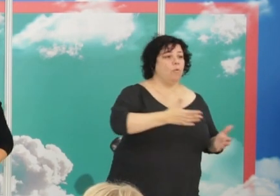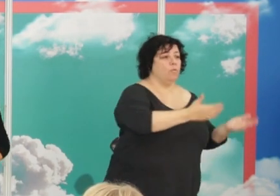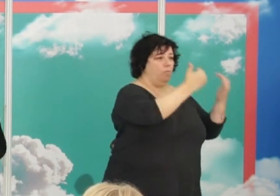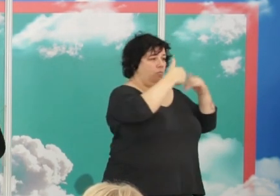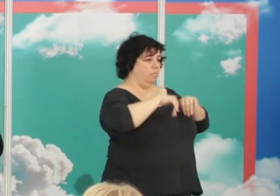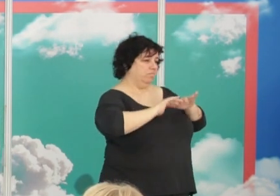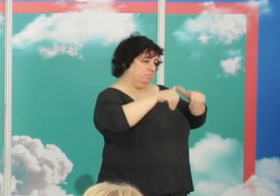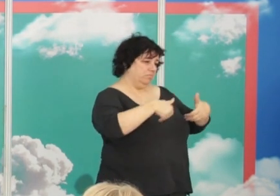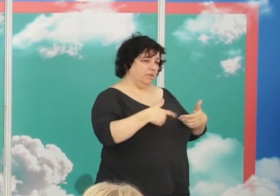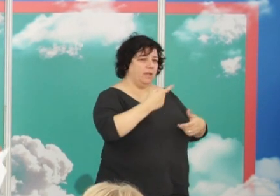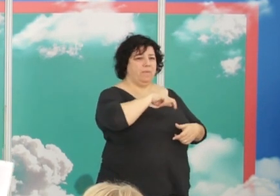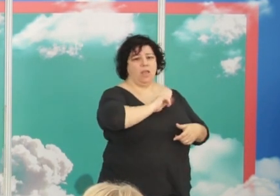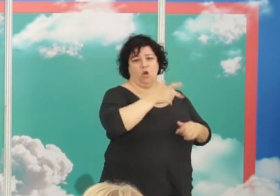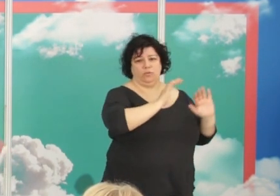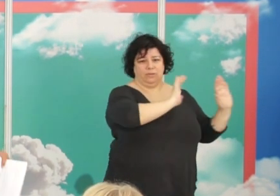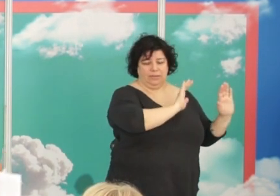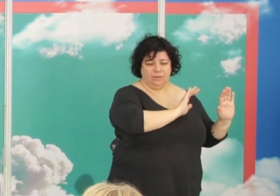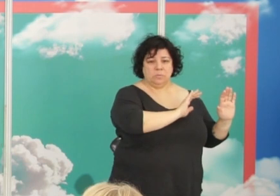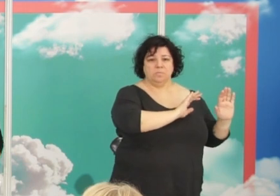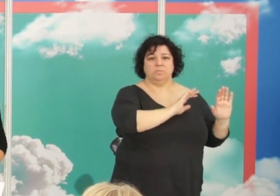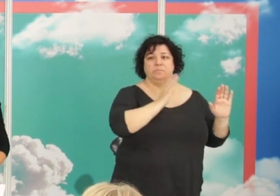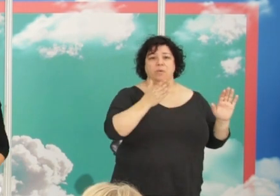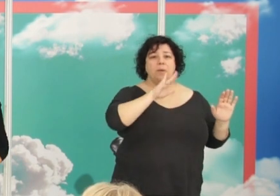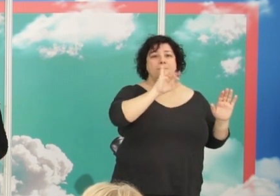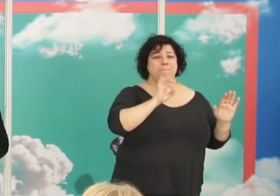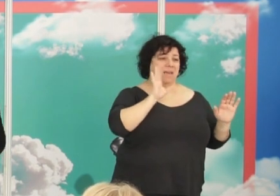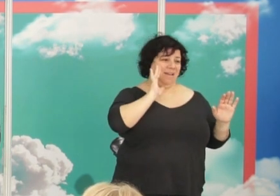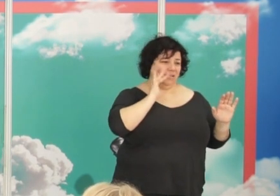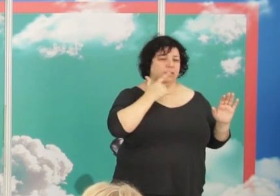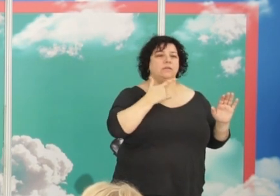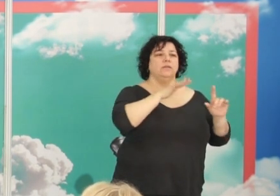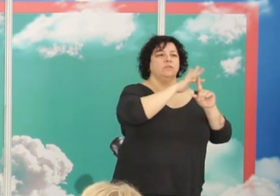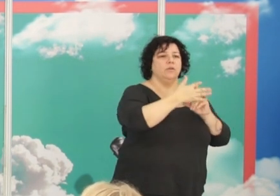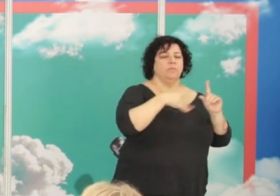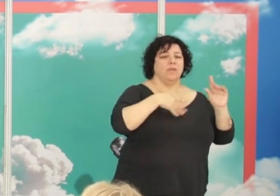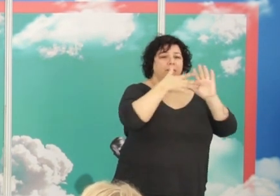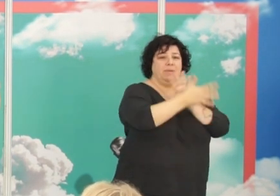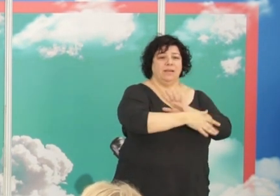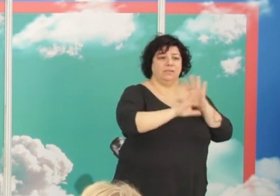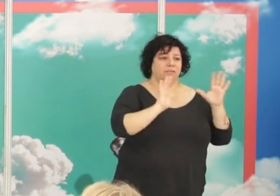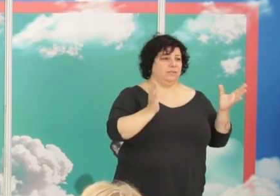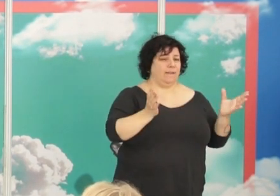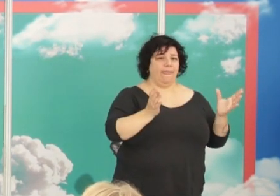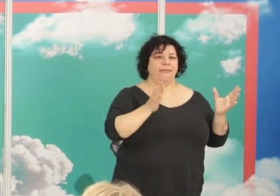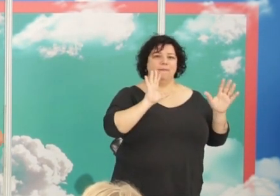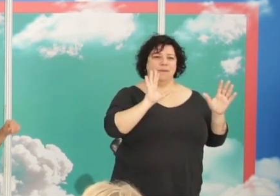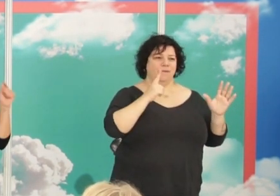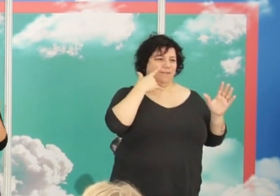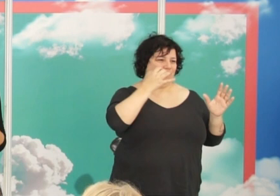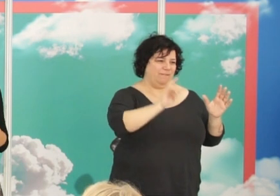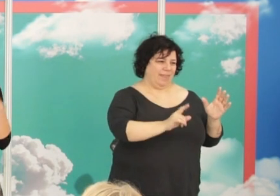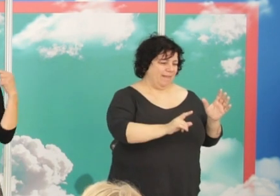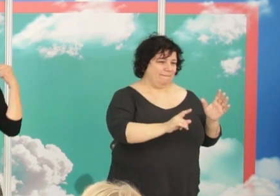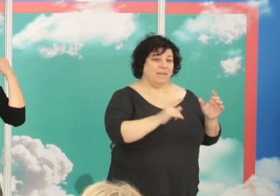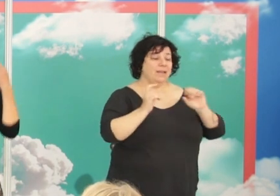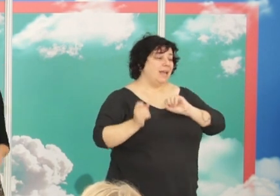otros no más o menos el caso de Pío del Río Ortega podría explicarse así pero no es verdad su